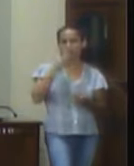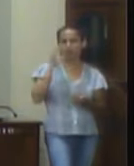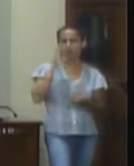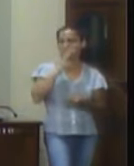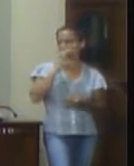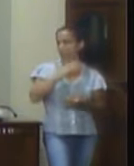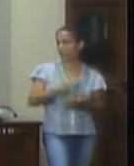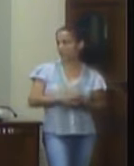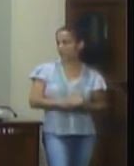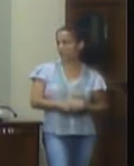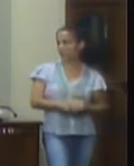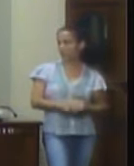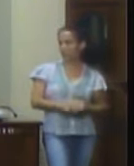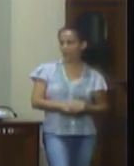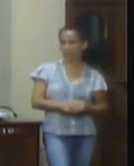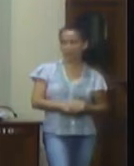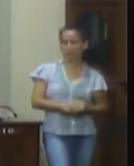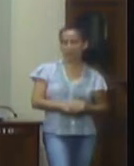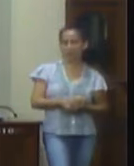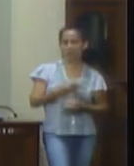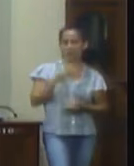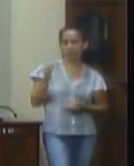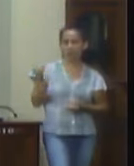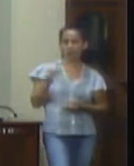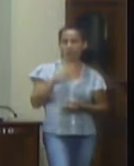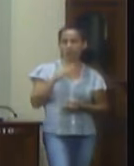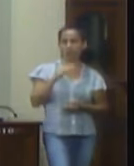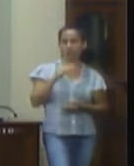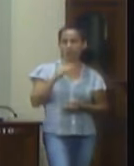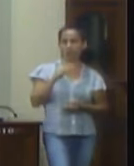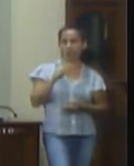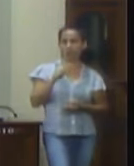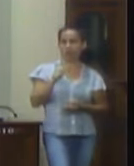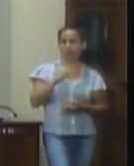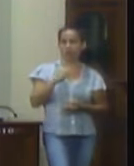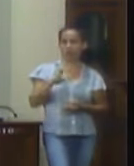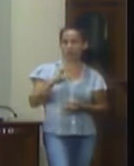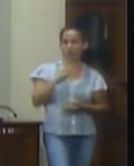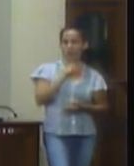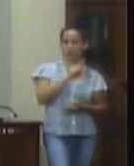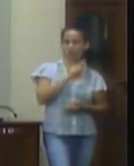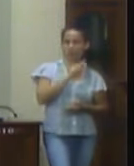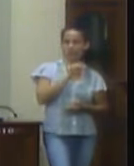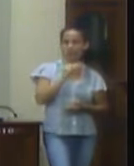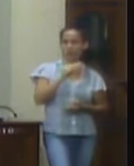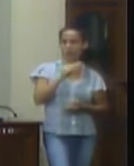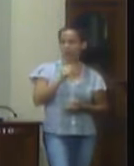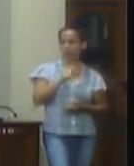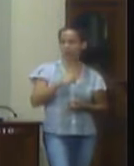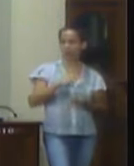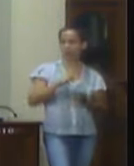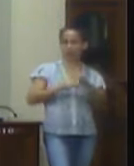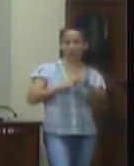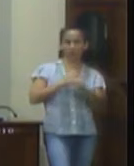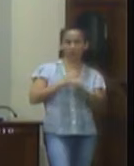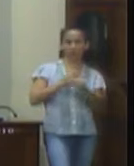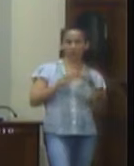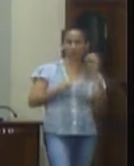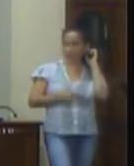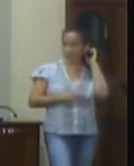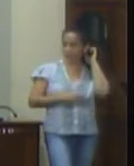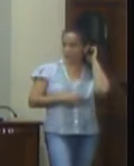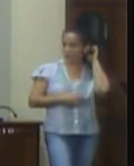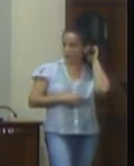urgência fixa o novo valor da unidade fiscal de valença o fiva para o exercício de 2019